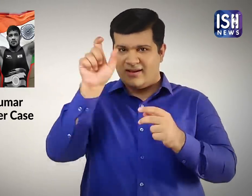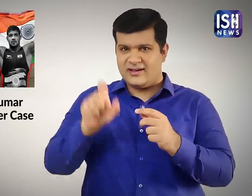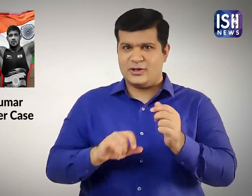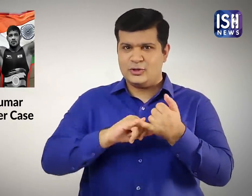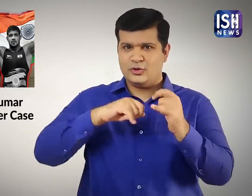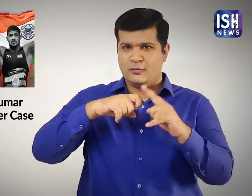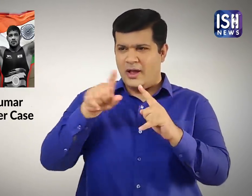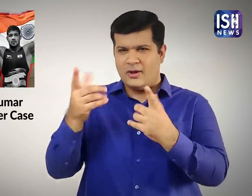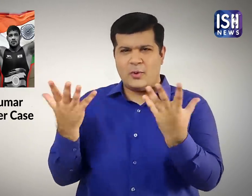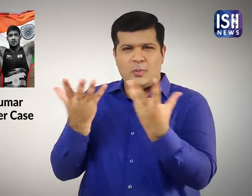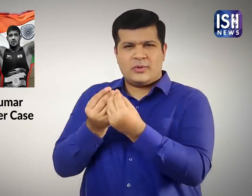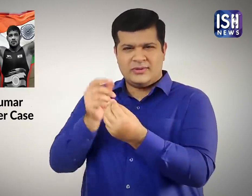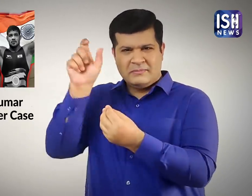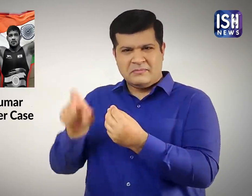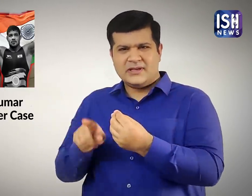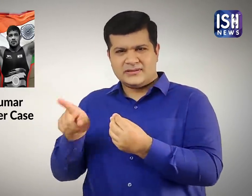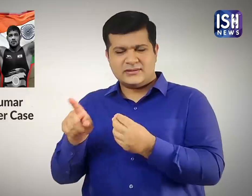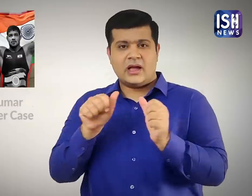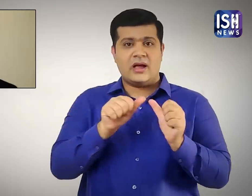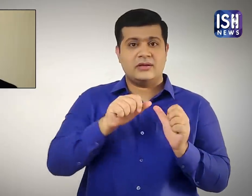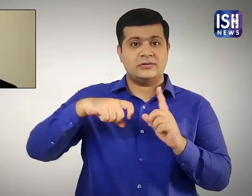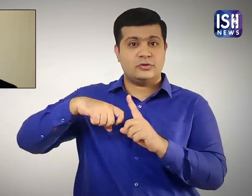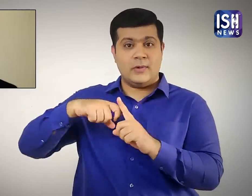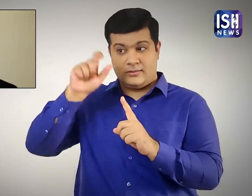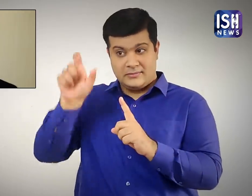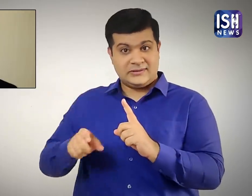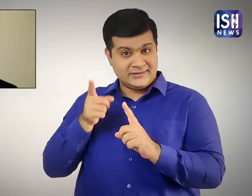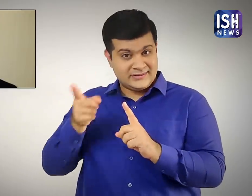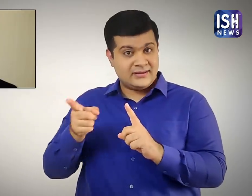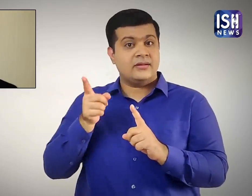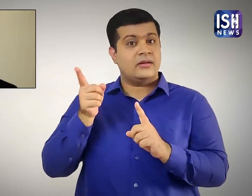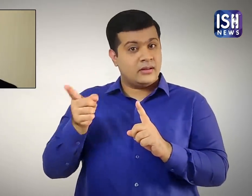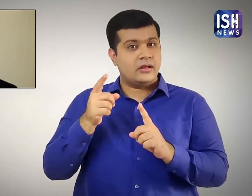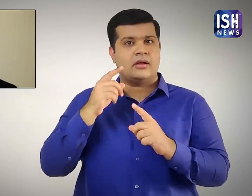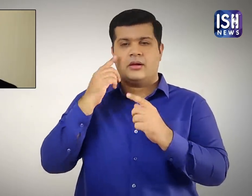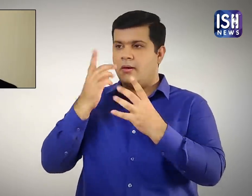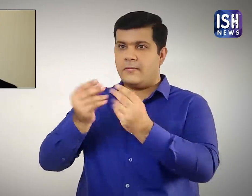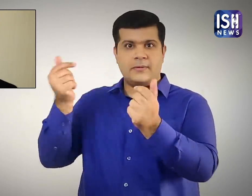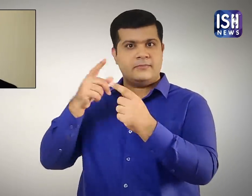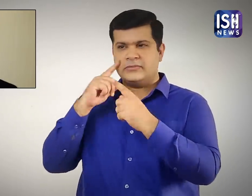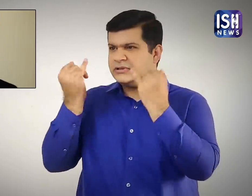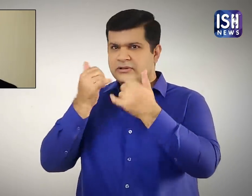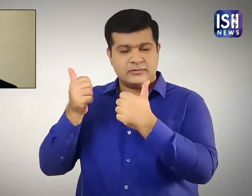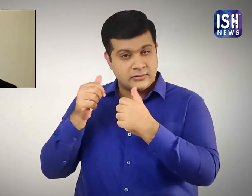ऐसे ही उसके सहयोगी अजे कुमार की खिलाफ सूच ना देने पर 50,000 रुपए का इनाम घोशित किया गया था।